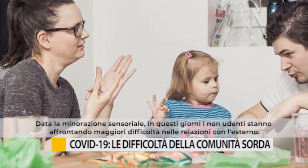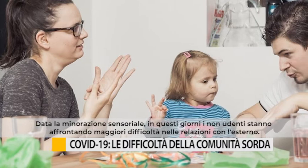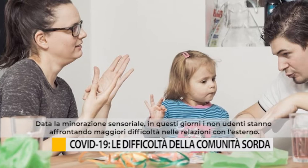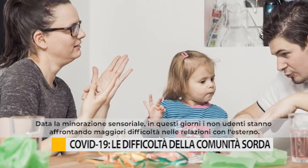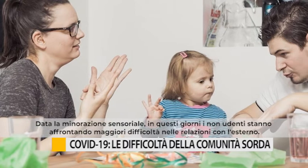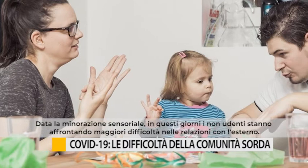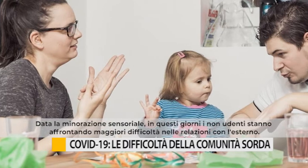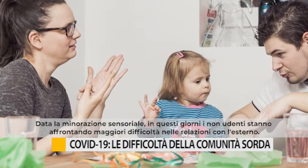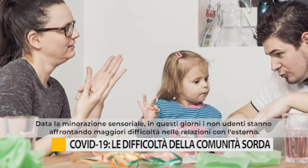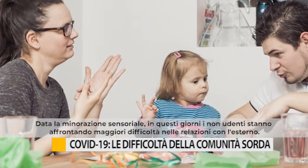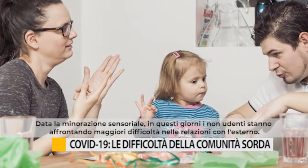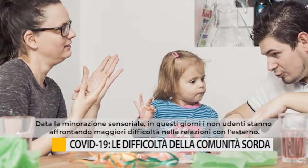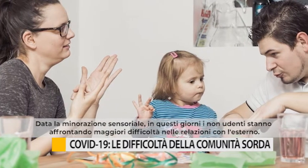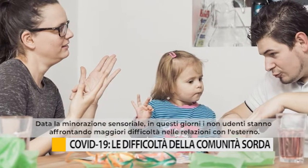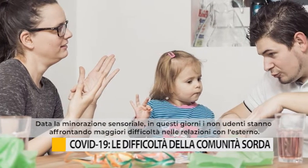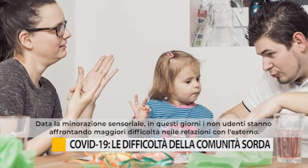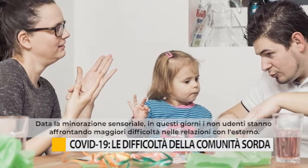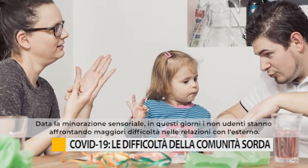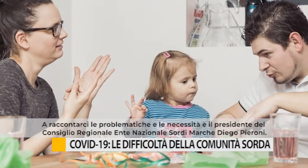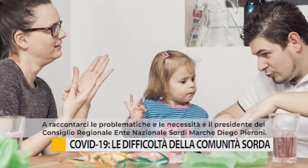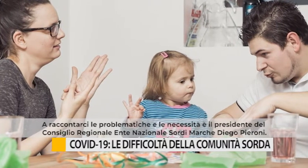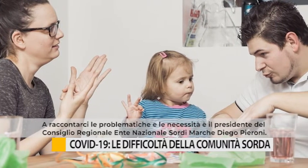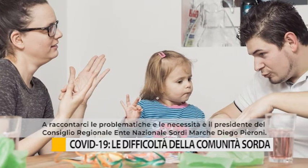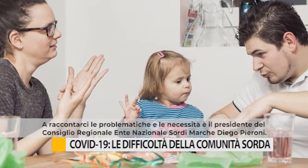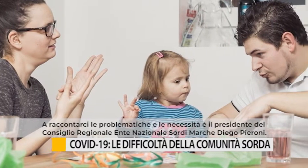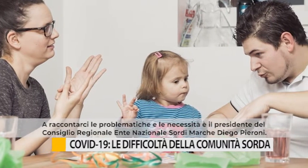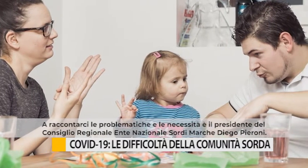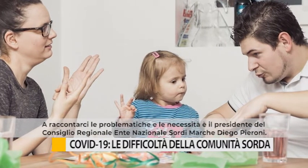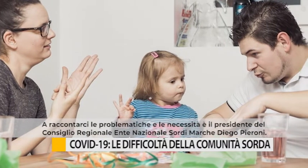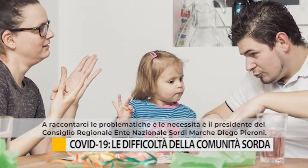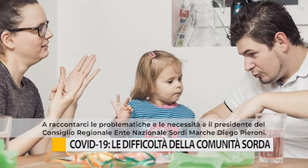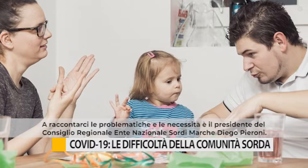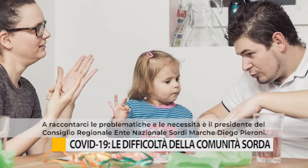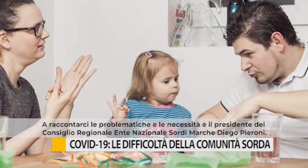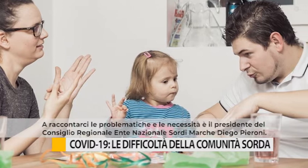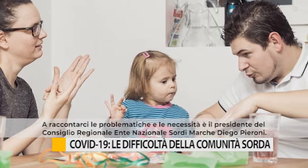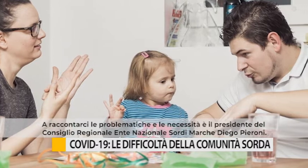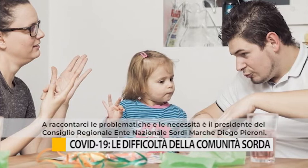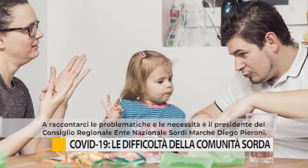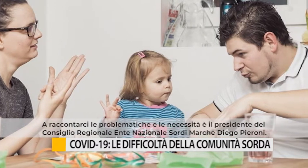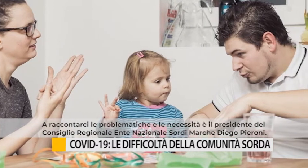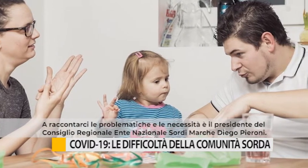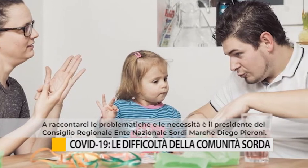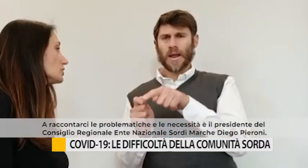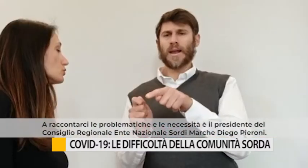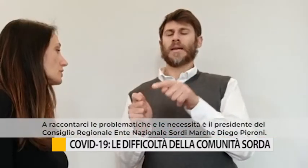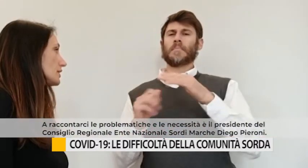difficoltà nelle relazioni con l'esterno. A raccontarci le problematiche e le necessità è il presidente del Consiglio